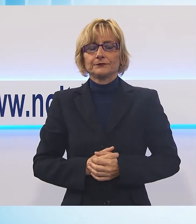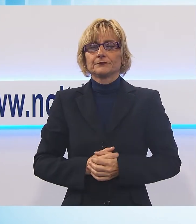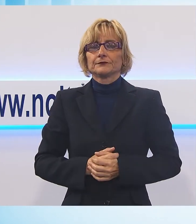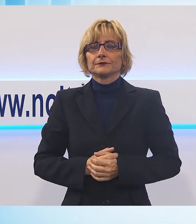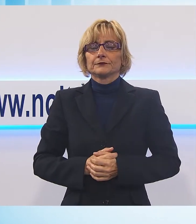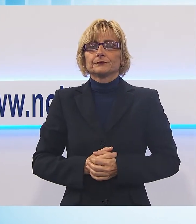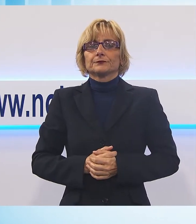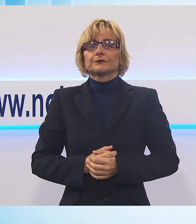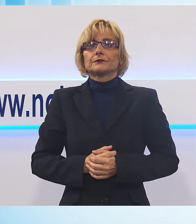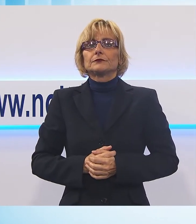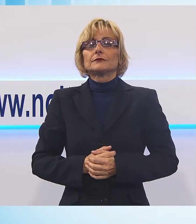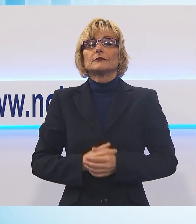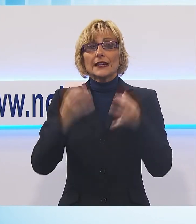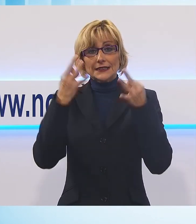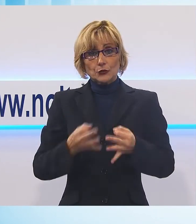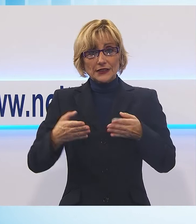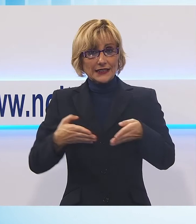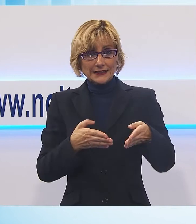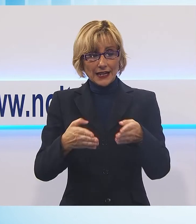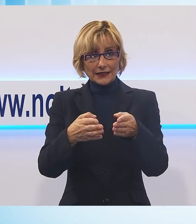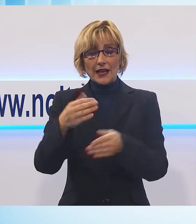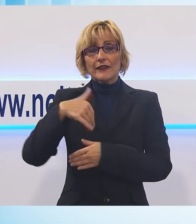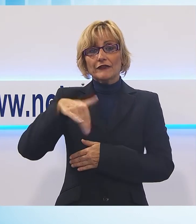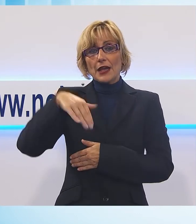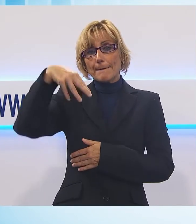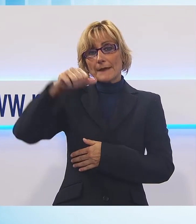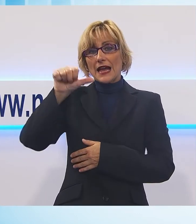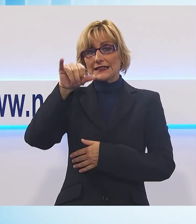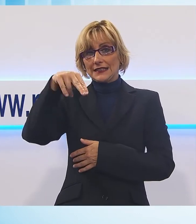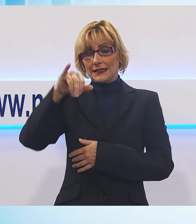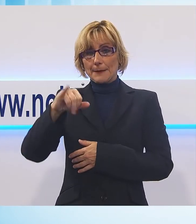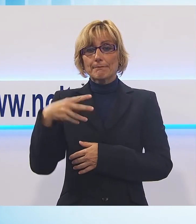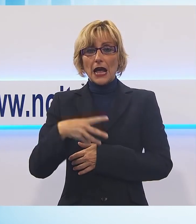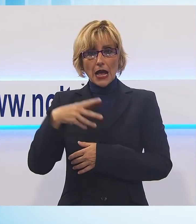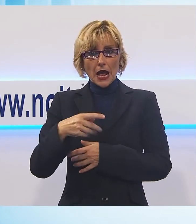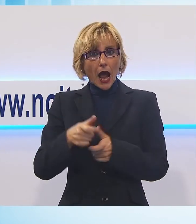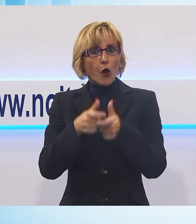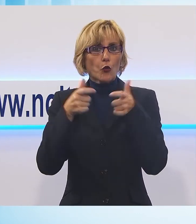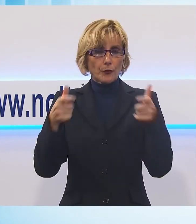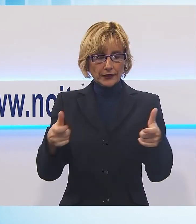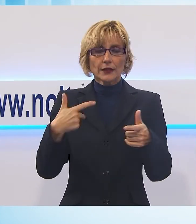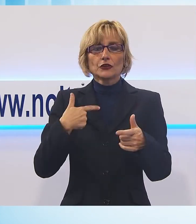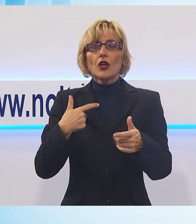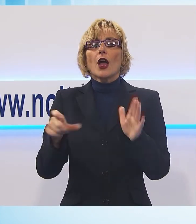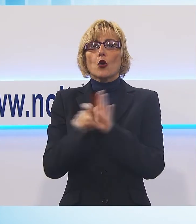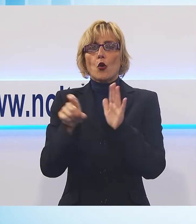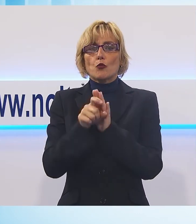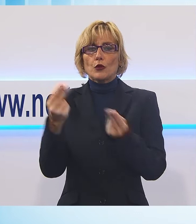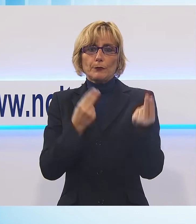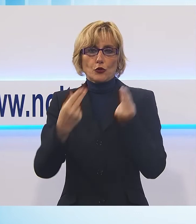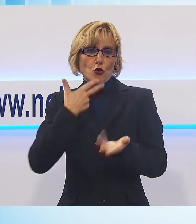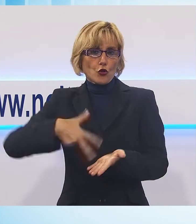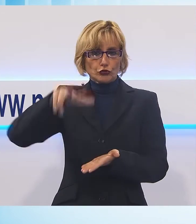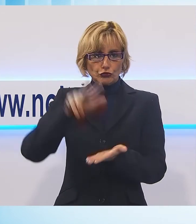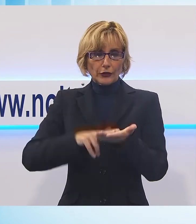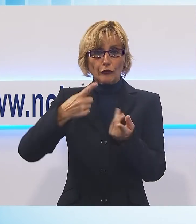Aumenterà la sicurezza stradale in via dei Masini a Marlia secondo il progetto approvato nei giorni scorsi dalla Giunta Comunale questa importante